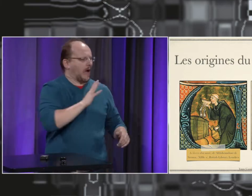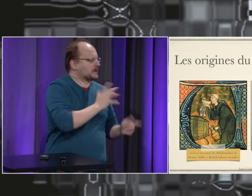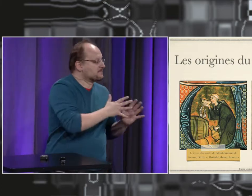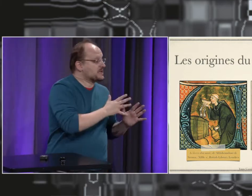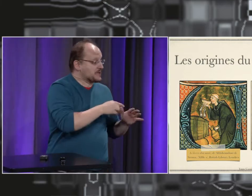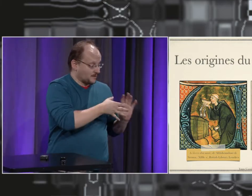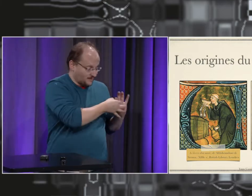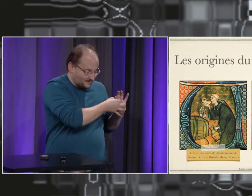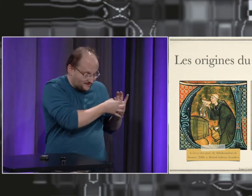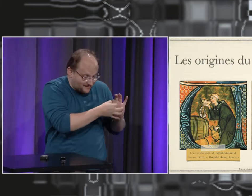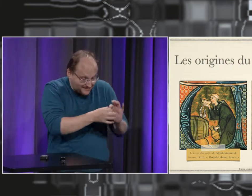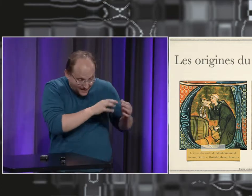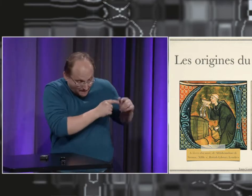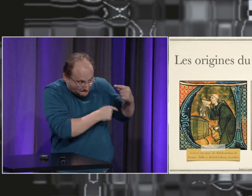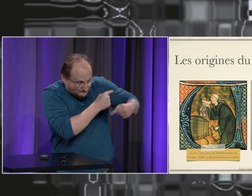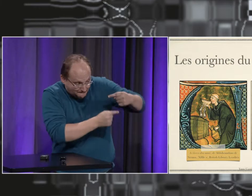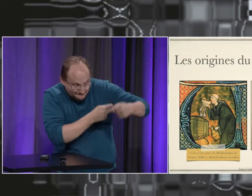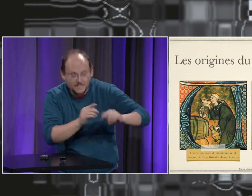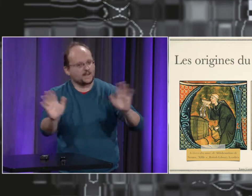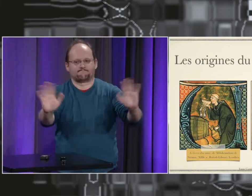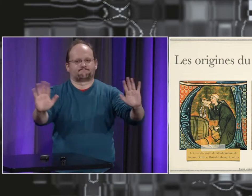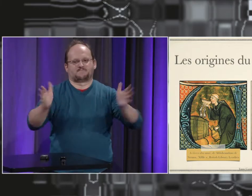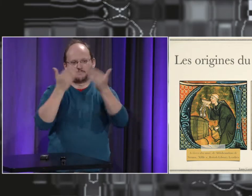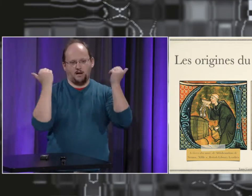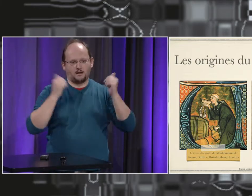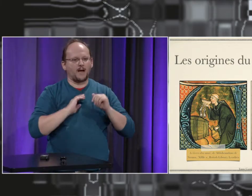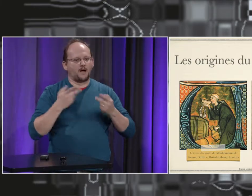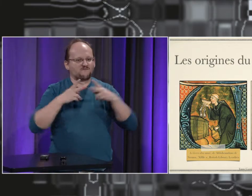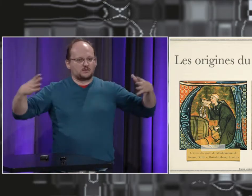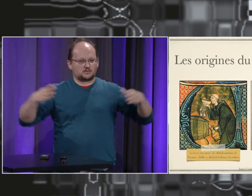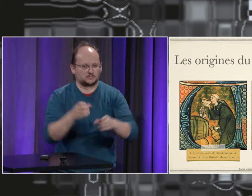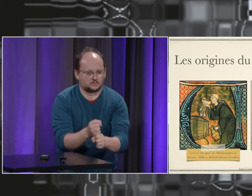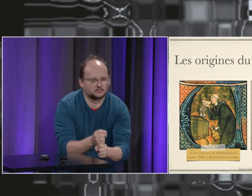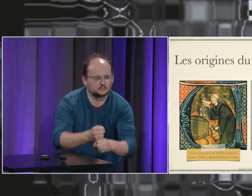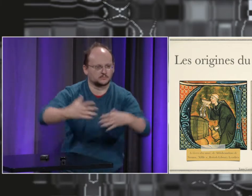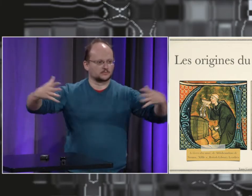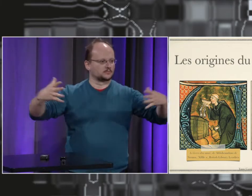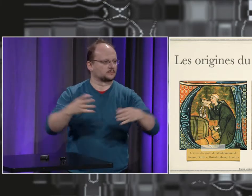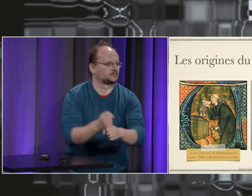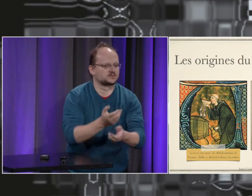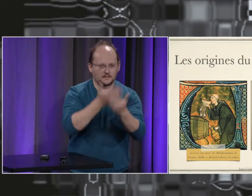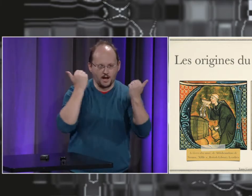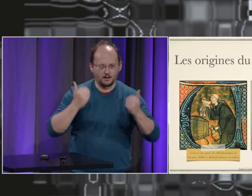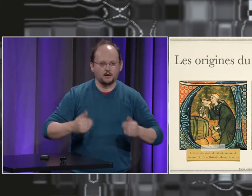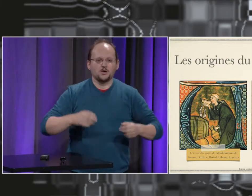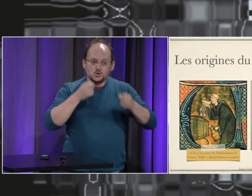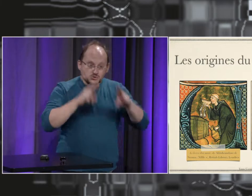On parle de l'époque grecque, mais on ne sait pas si c'est vraiment parallèle. C'est surtout lié au développement urbain,